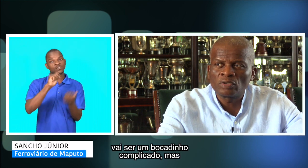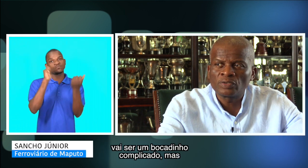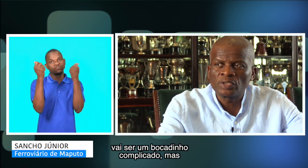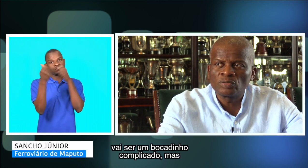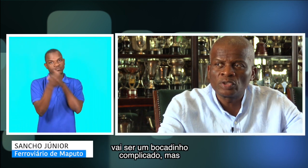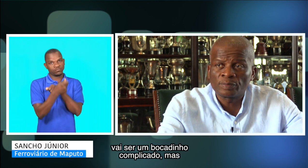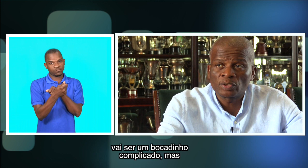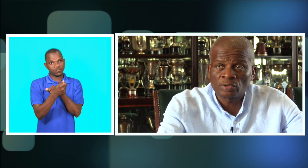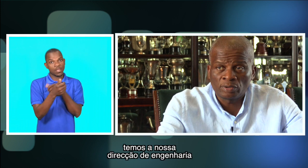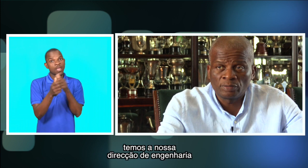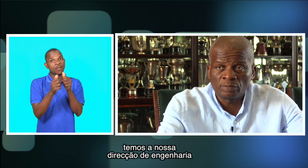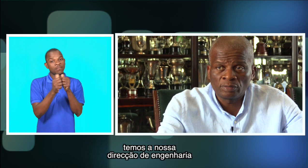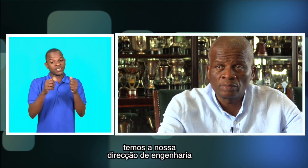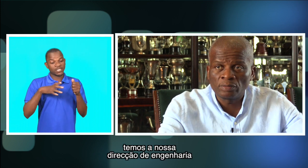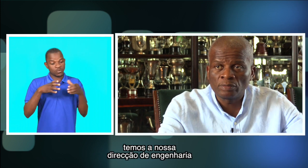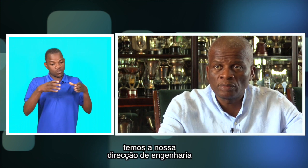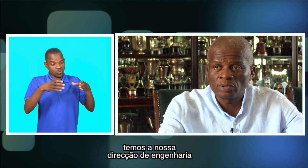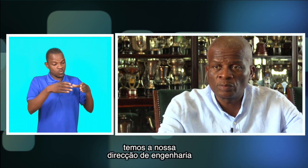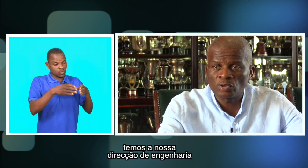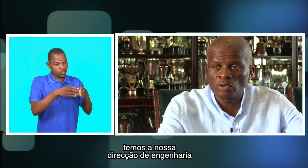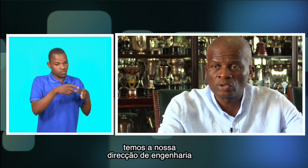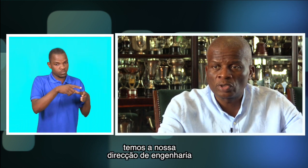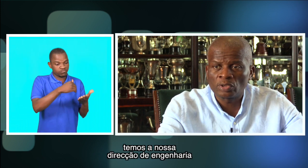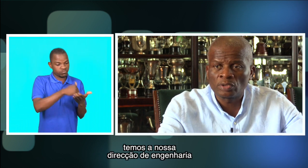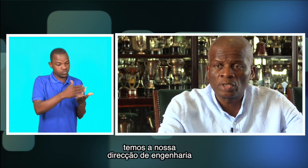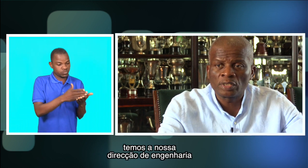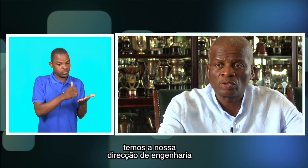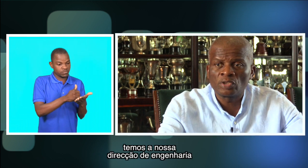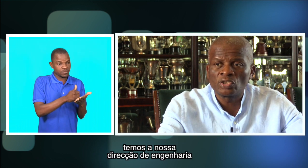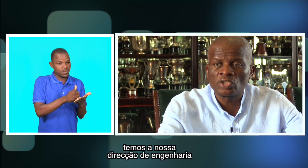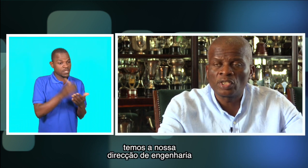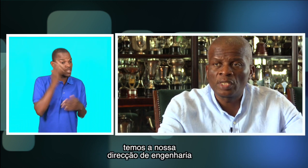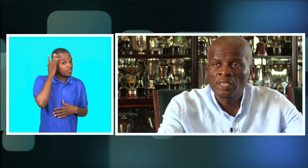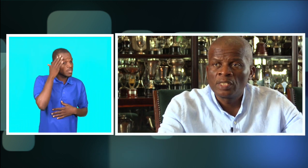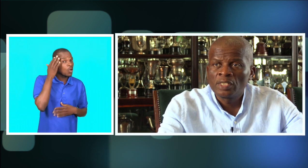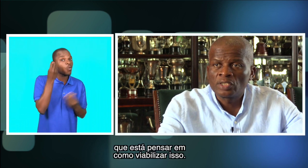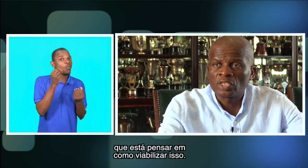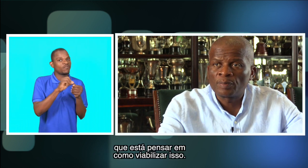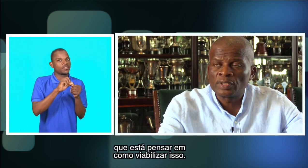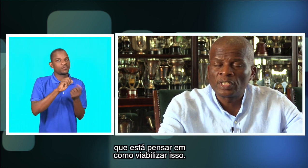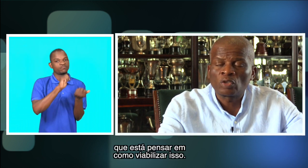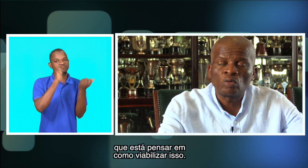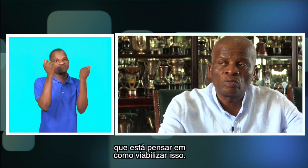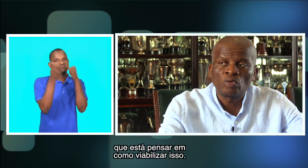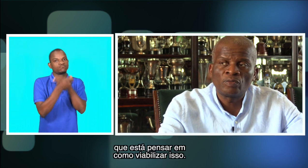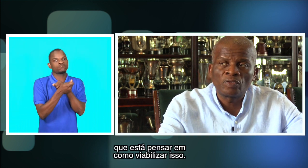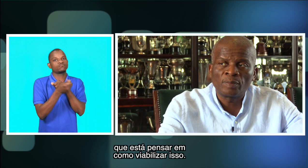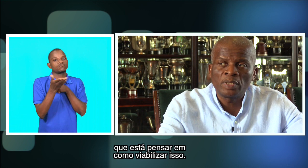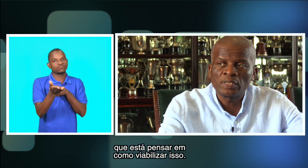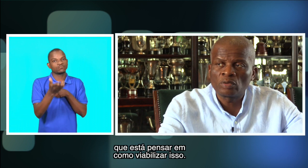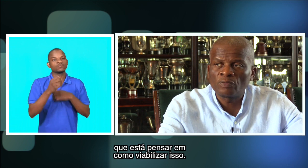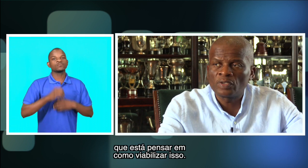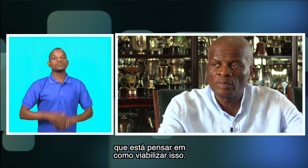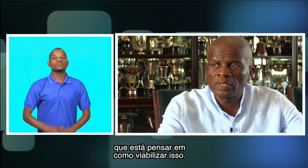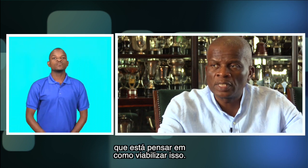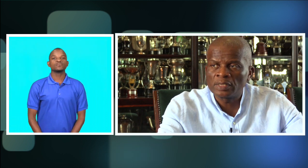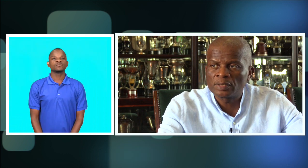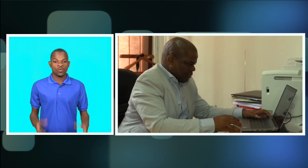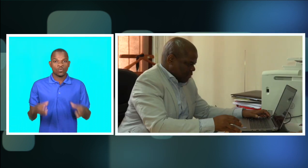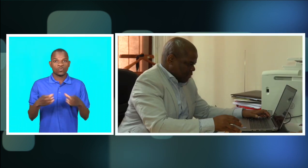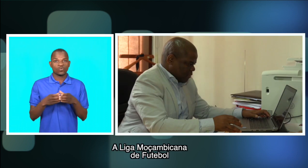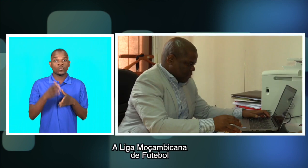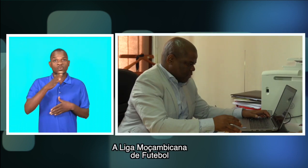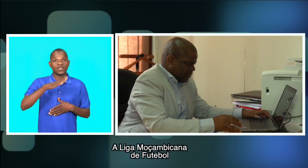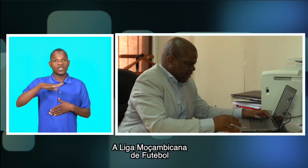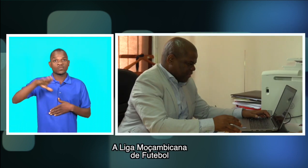complicado nós fazermos isso. Mas temos a nossa direção da engenharia que está a pensar como viabilizar